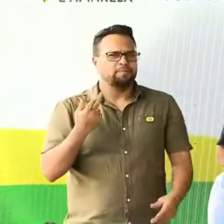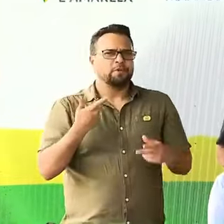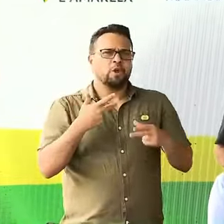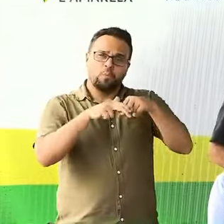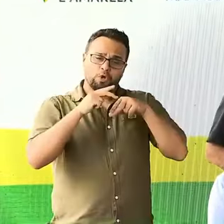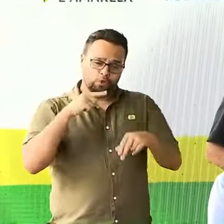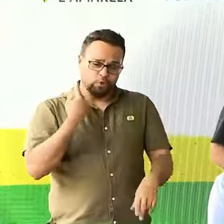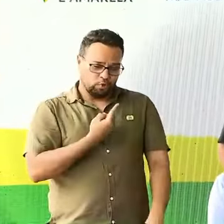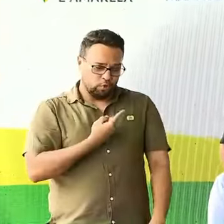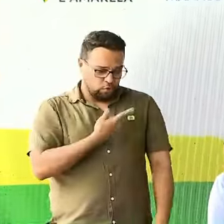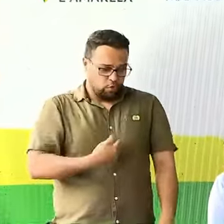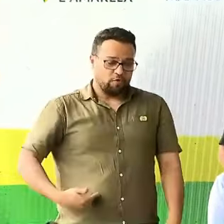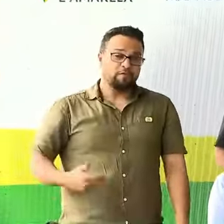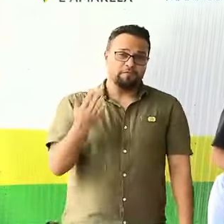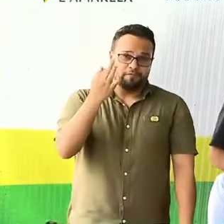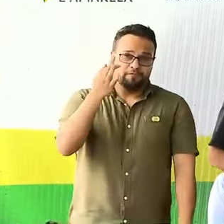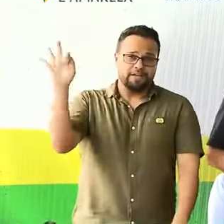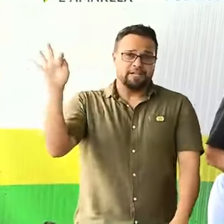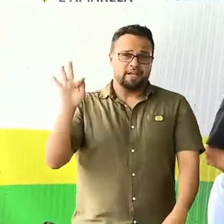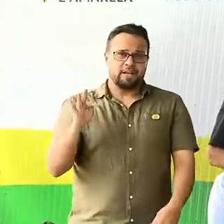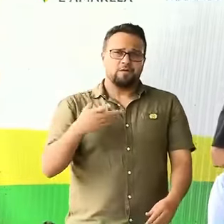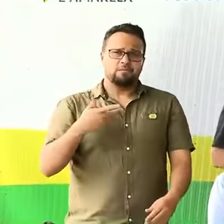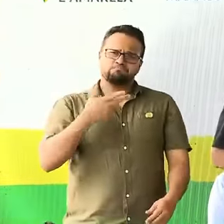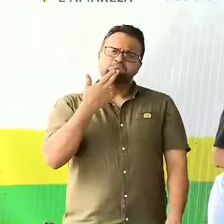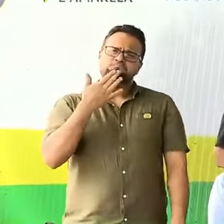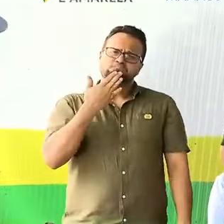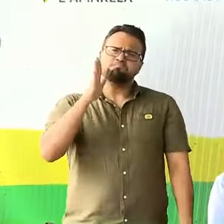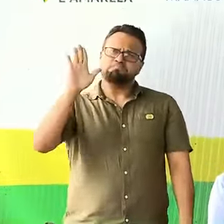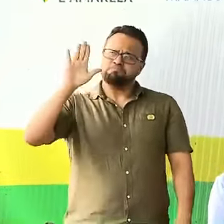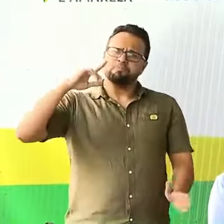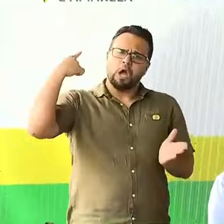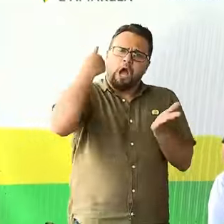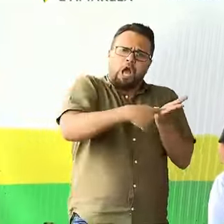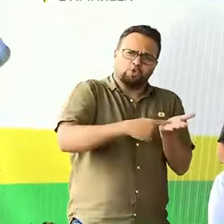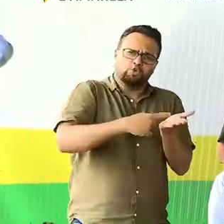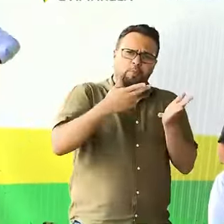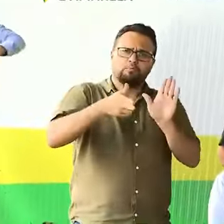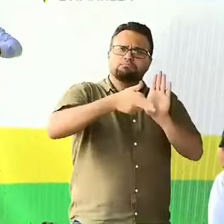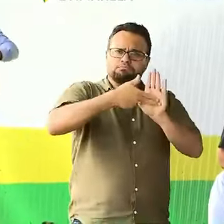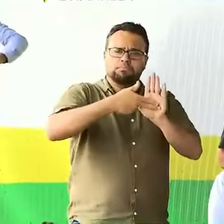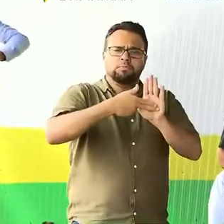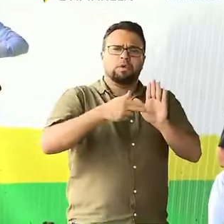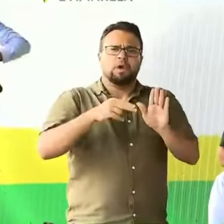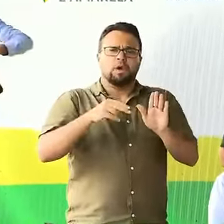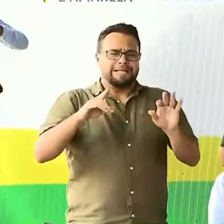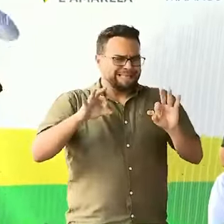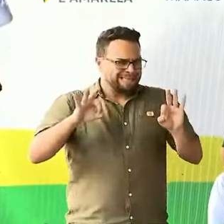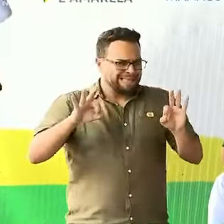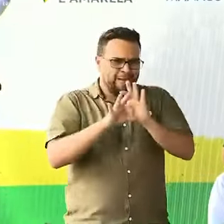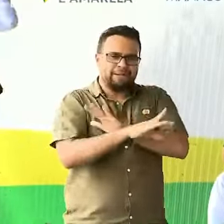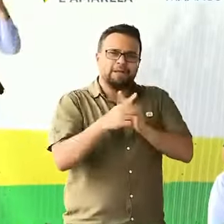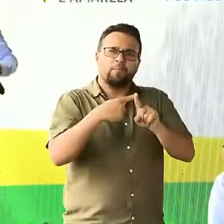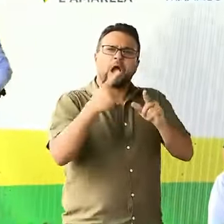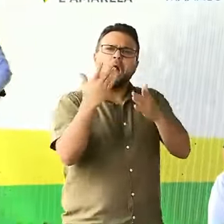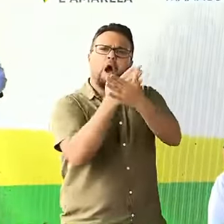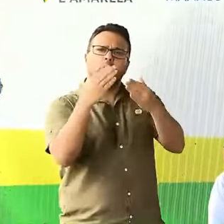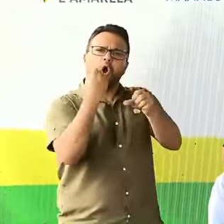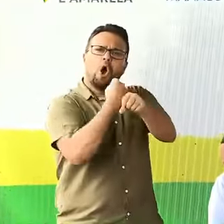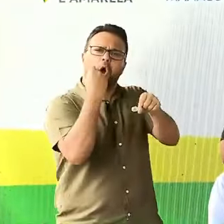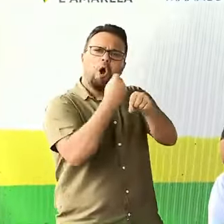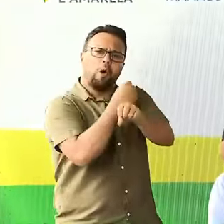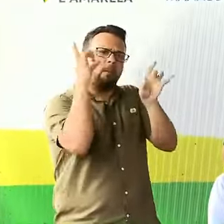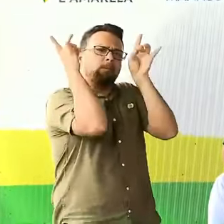nosso governo federal assumiu um compromisso desde o primeiro momento. Terminar obras que estavam paradas.